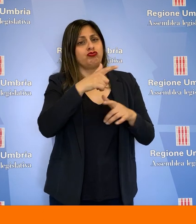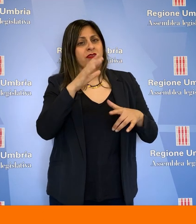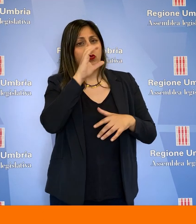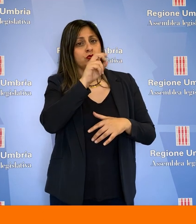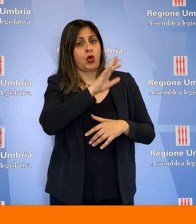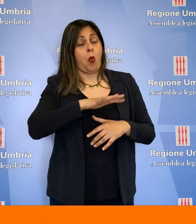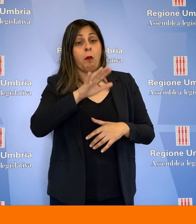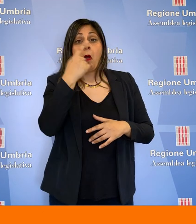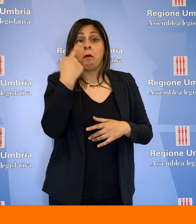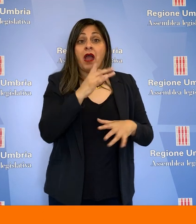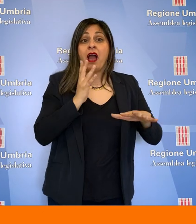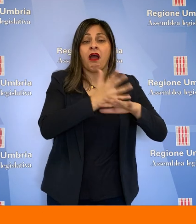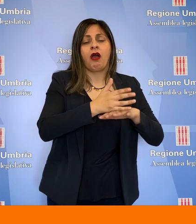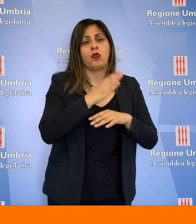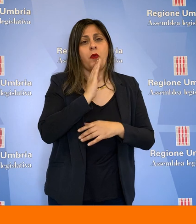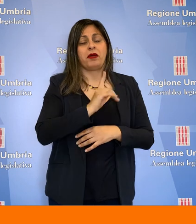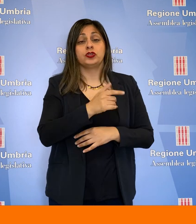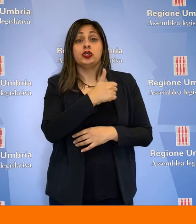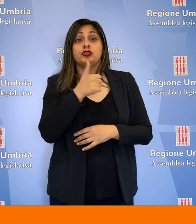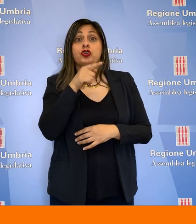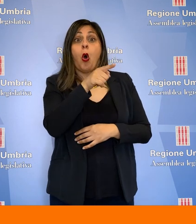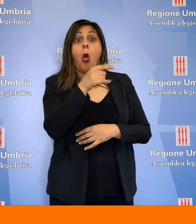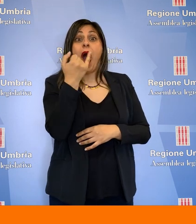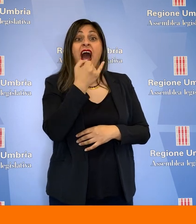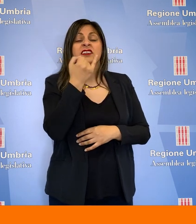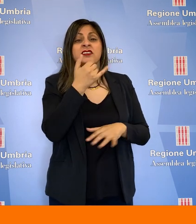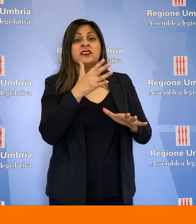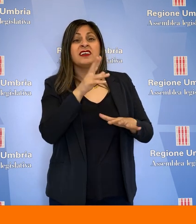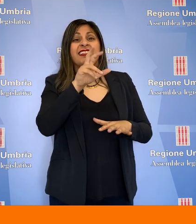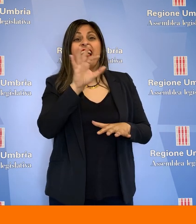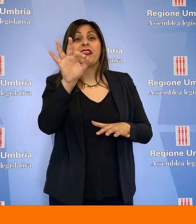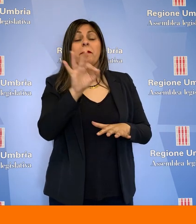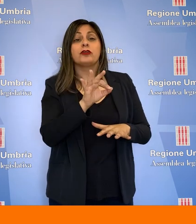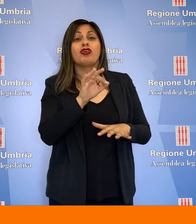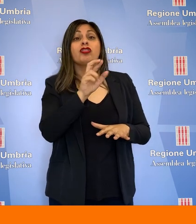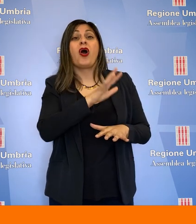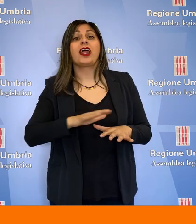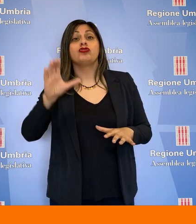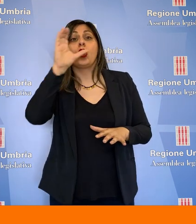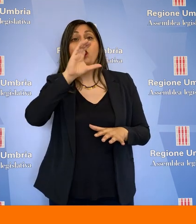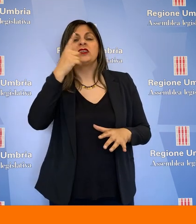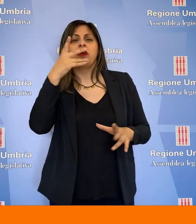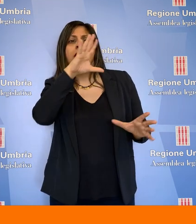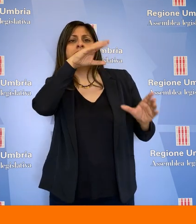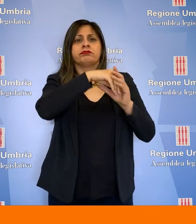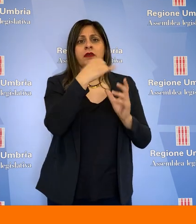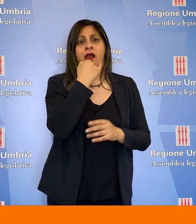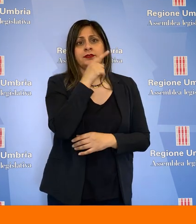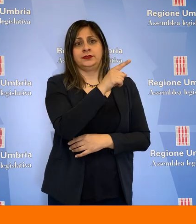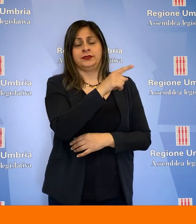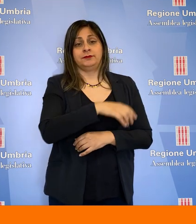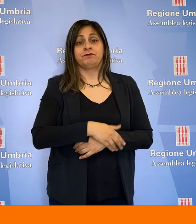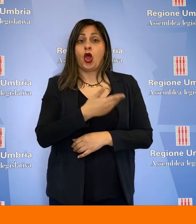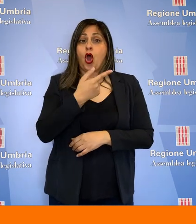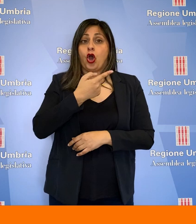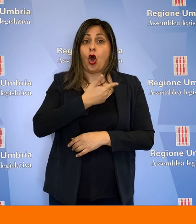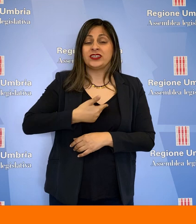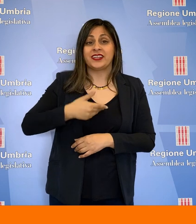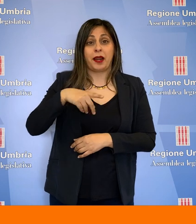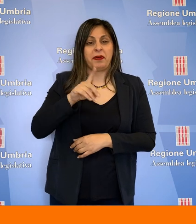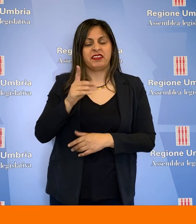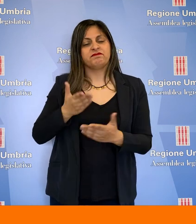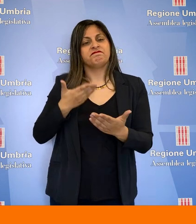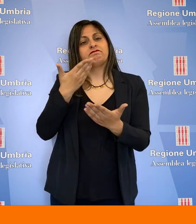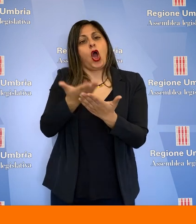che da sola, ricorda Porsi, fa quasi il 30% delle presenze totali regionali. La consigliera del Partito Democratico ha